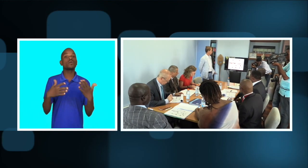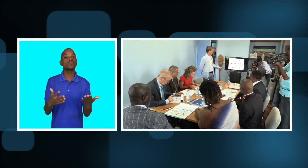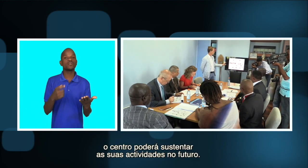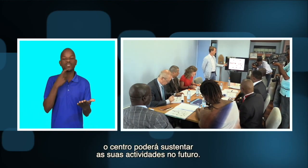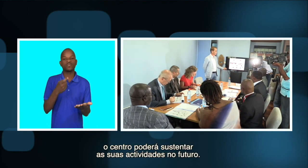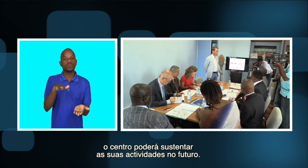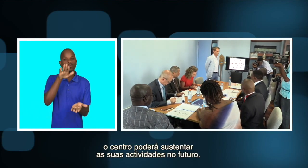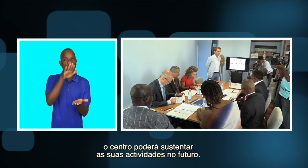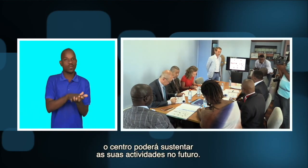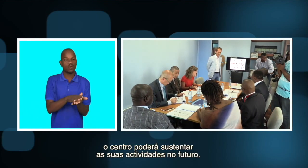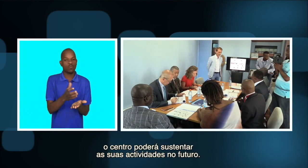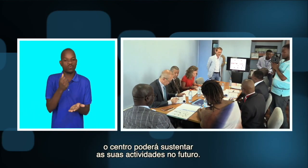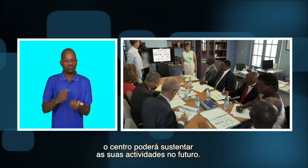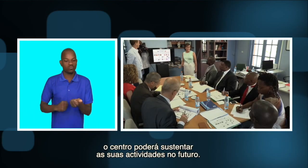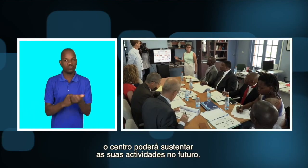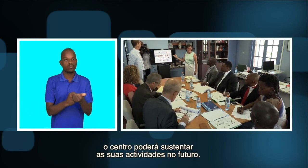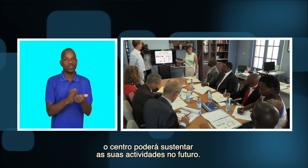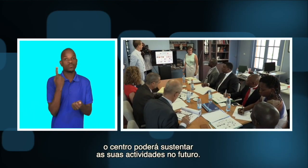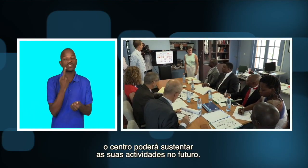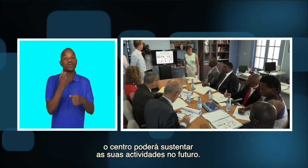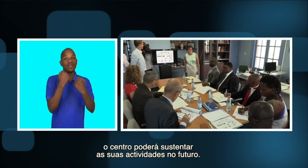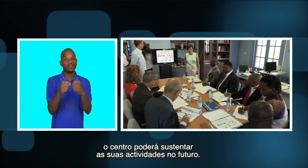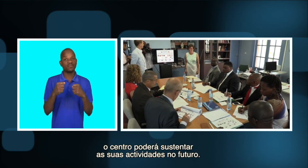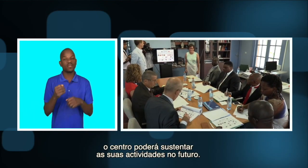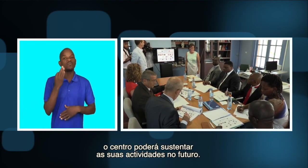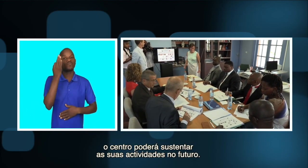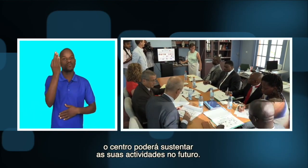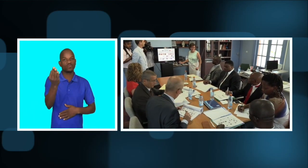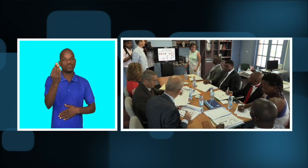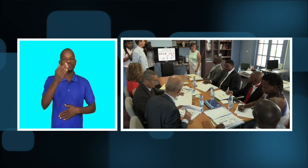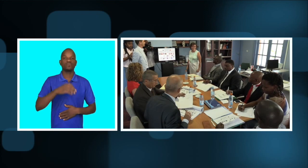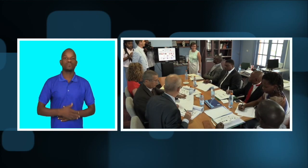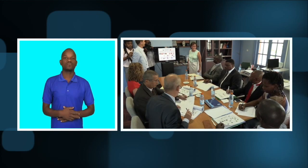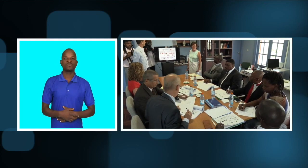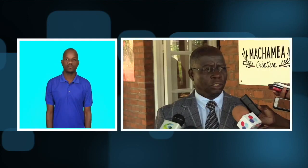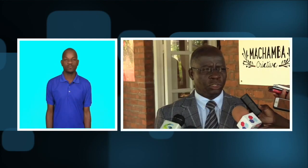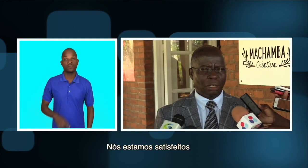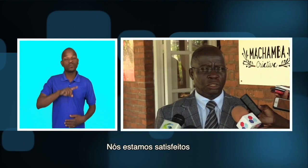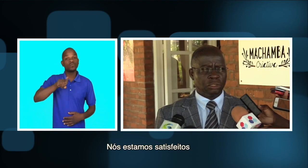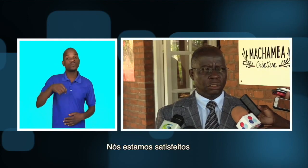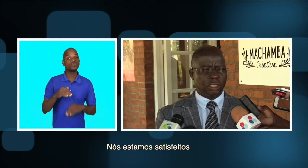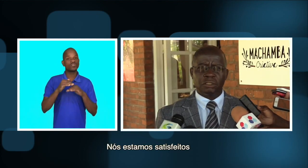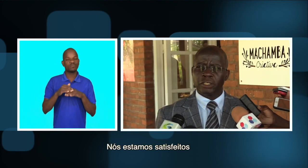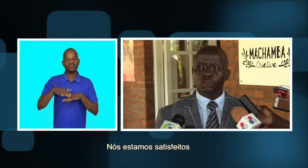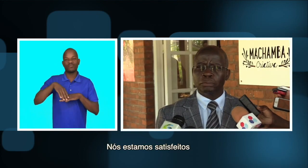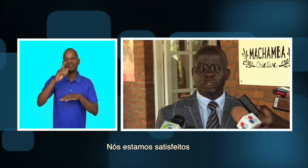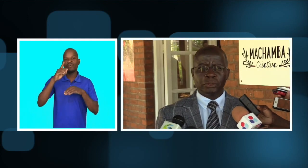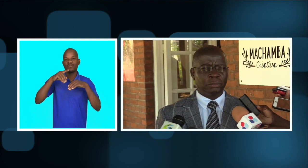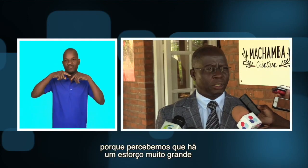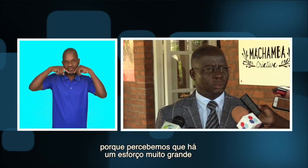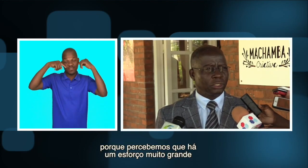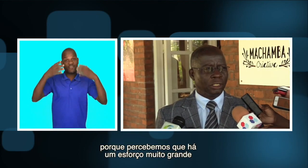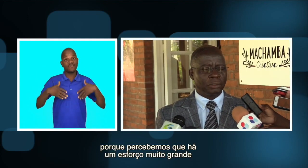o Centro poderá sustentar as suas atividades no futuro. Nós estamos satisfeitos